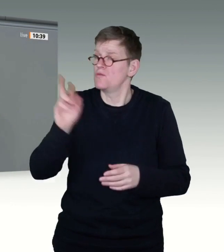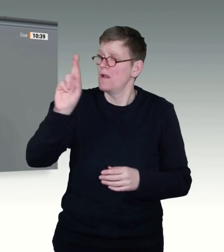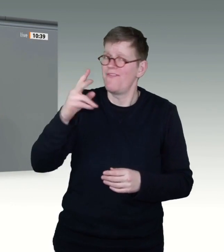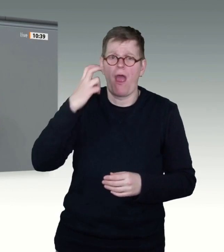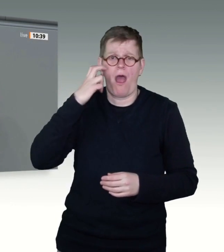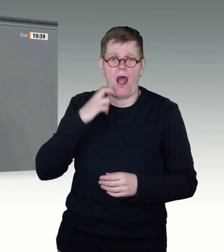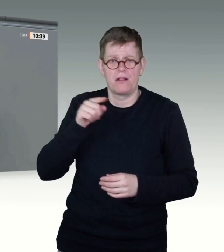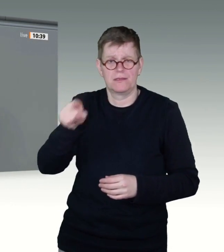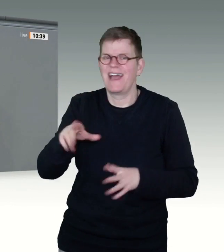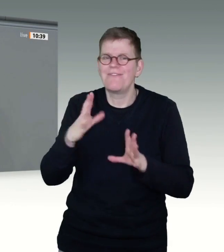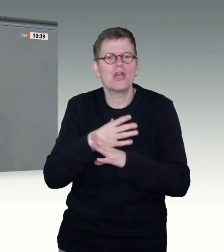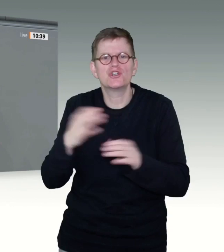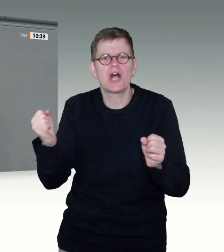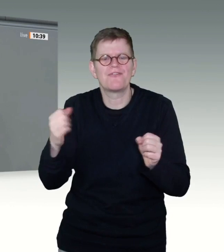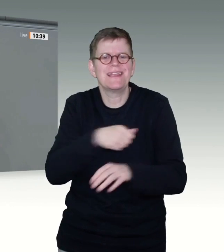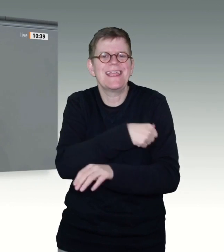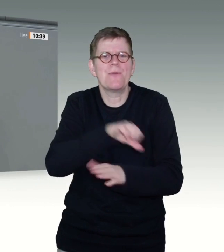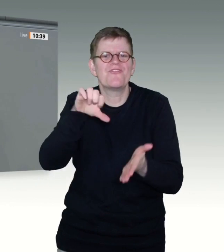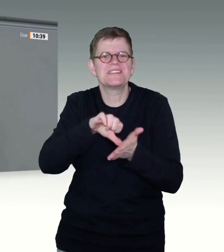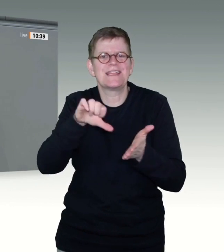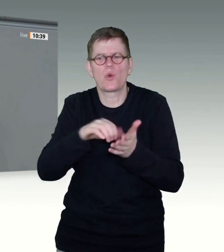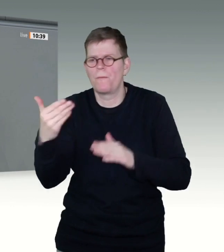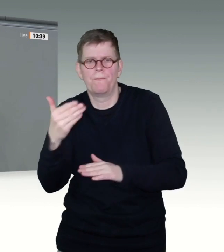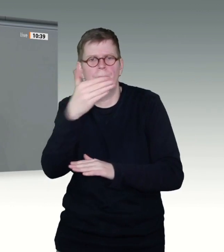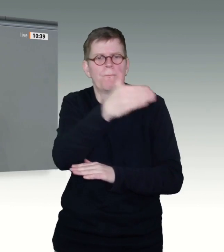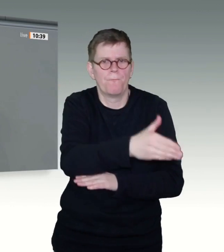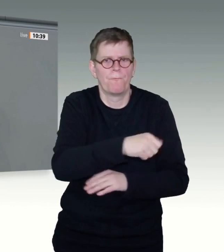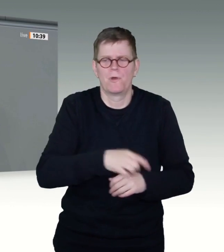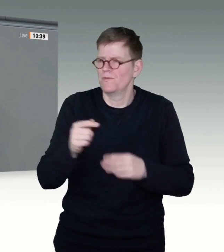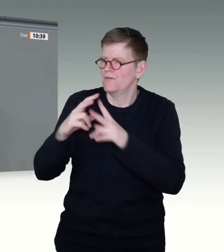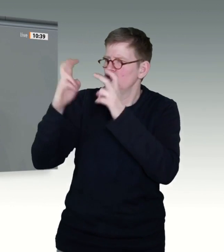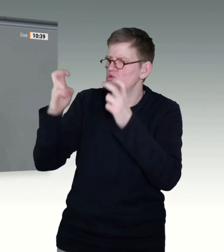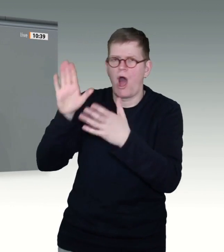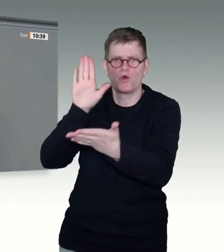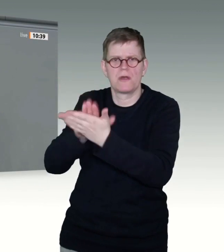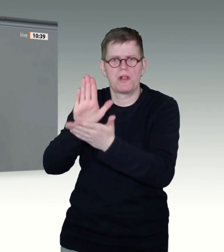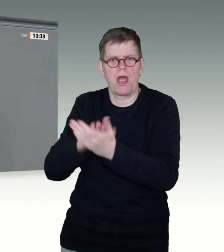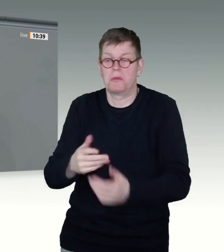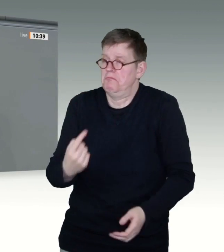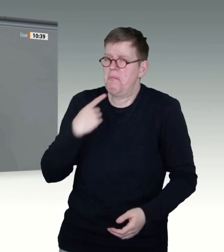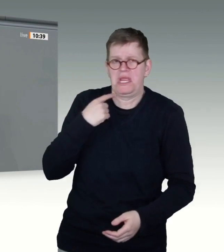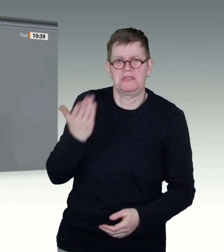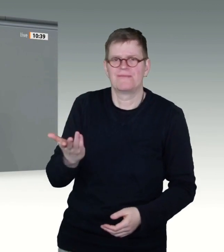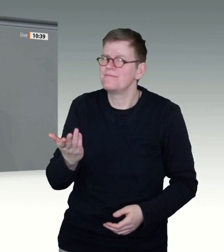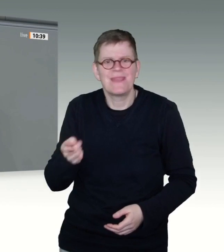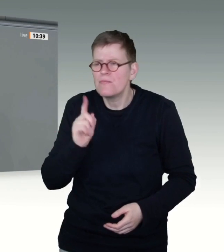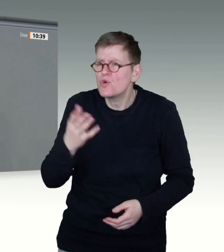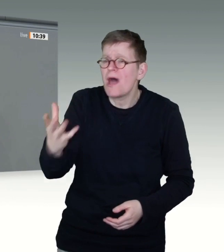werden. Wer nicht zum Impfzentrum kommt, der muss eben abgeholt werden. Wenn Termine abgesagt werden,